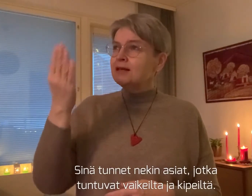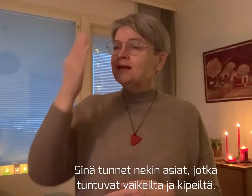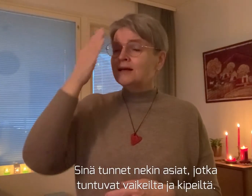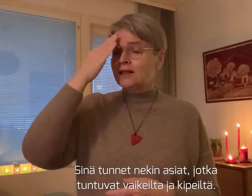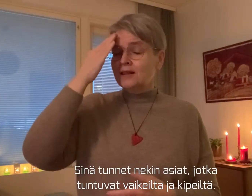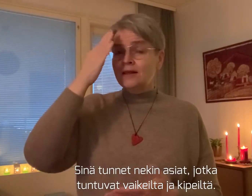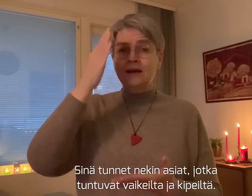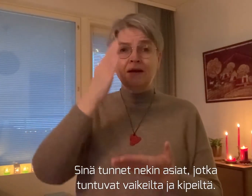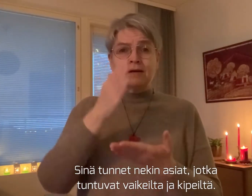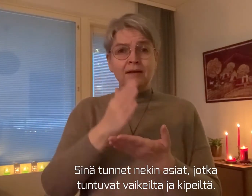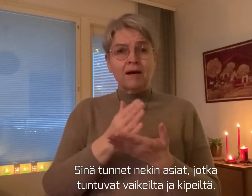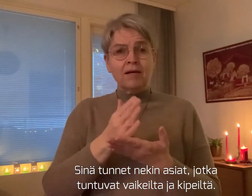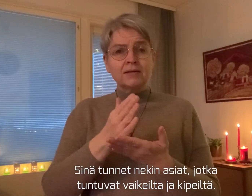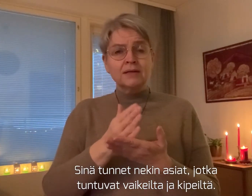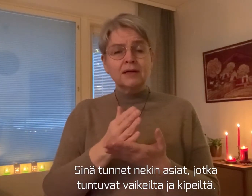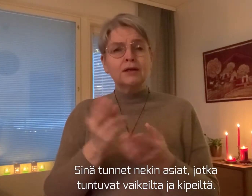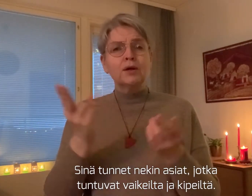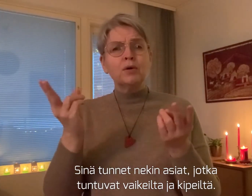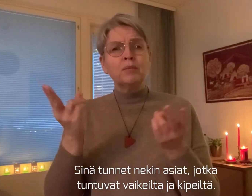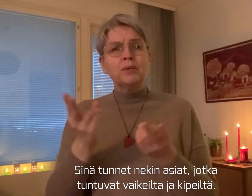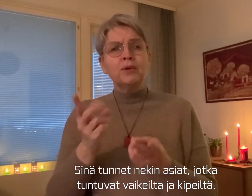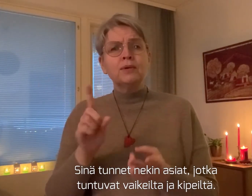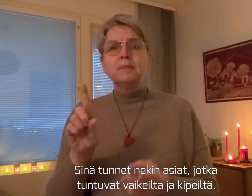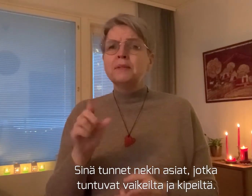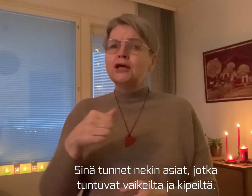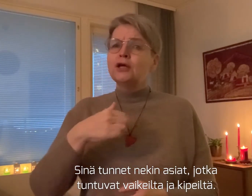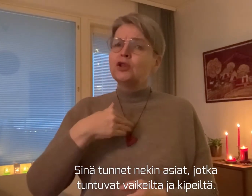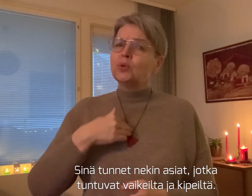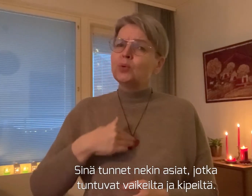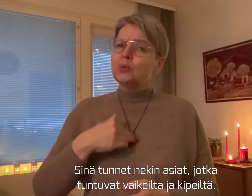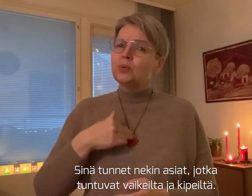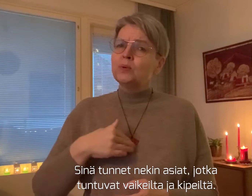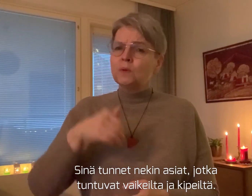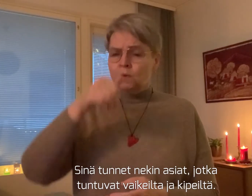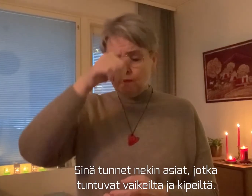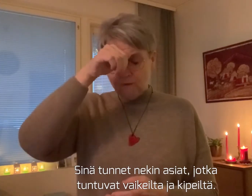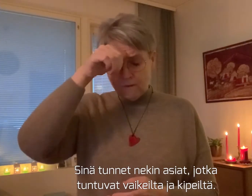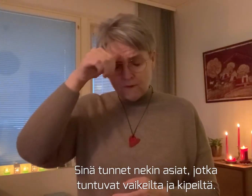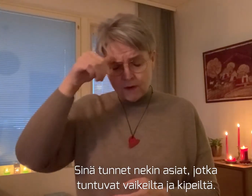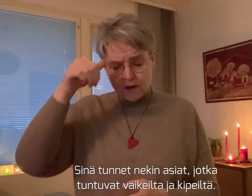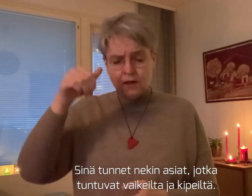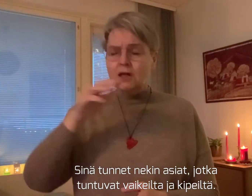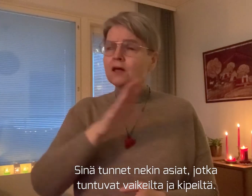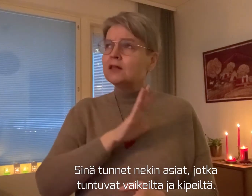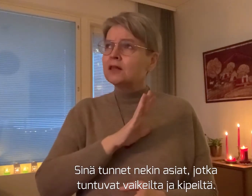Sinä tunnet nekin asiat, jotka tuntuvat vaikeilta ja kipeiltä.